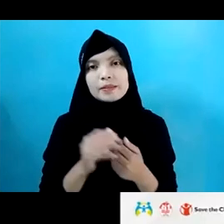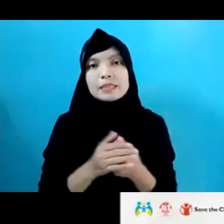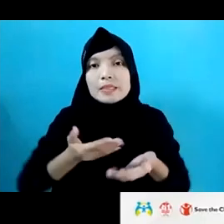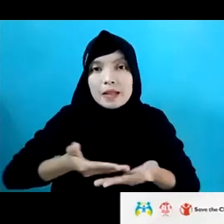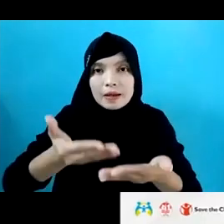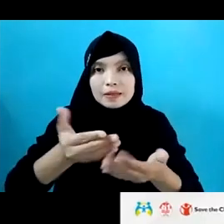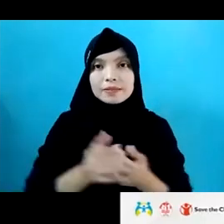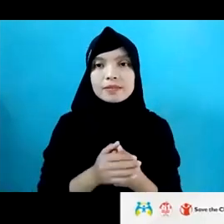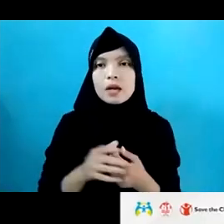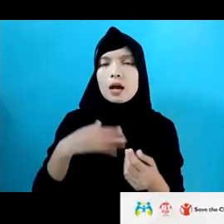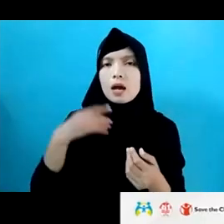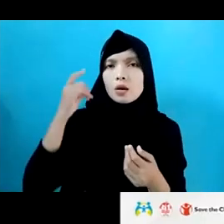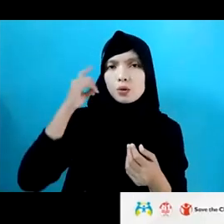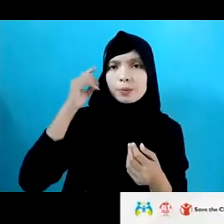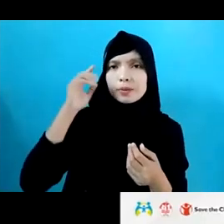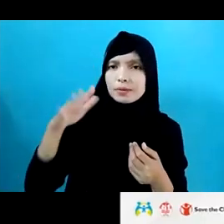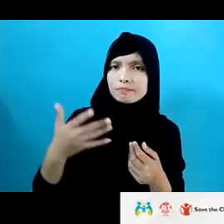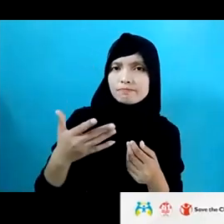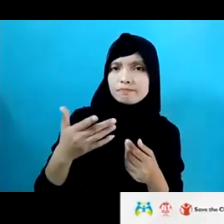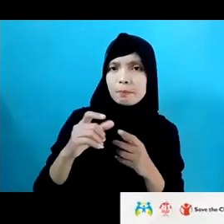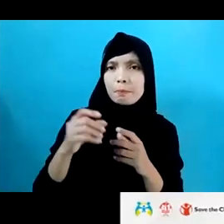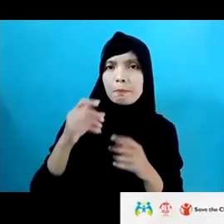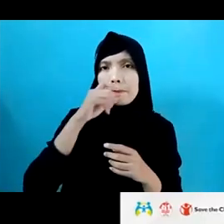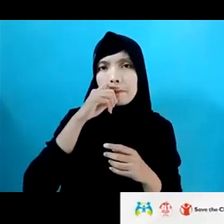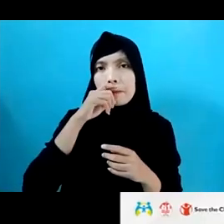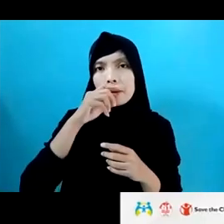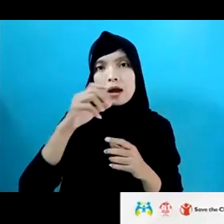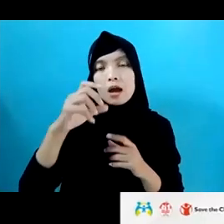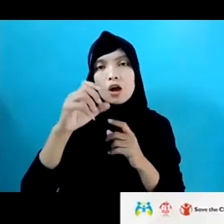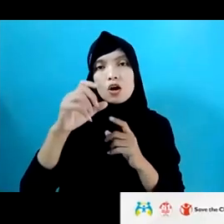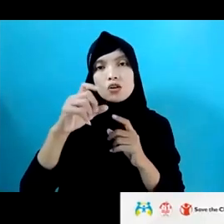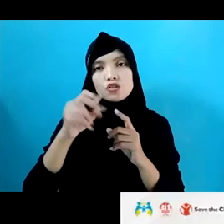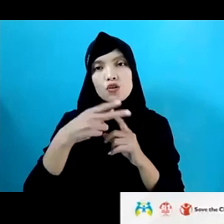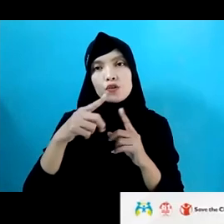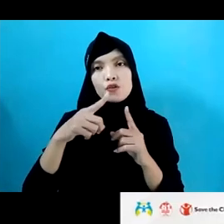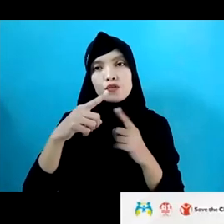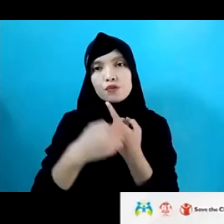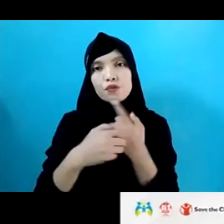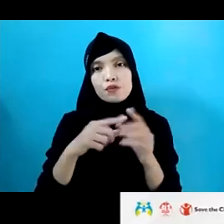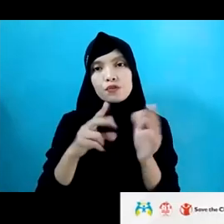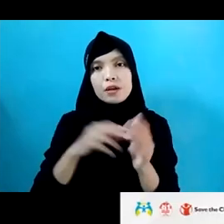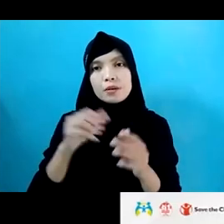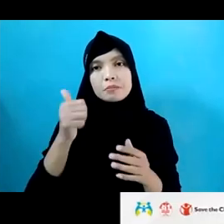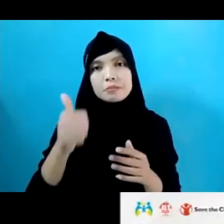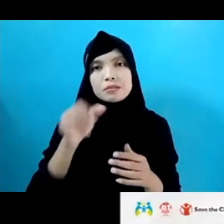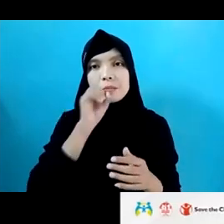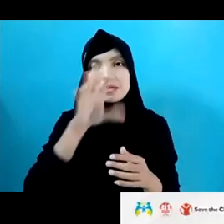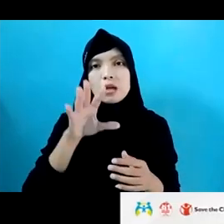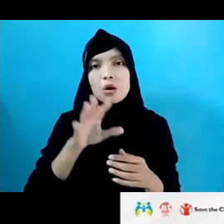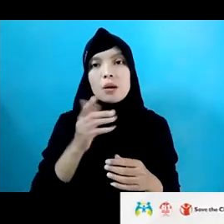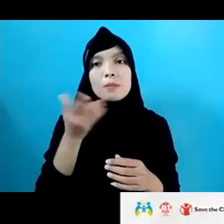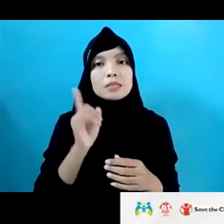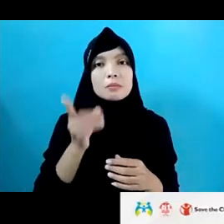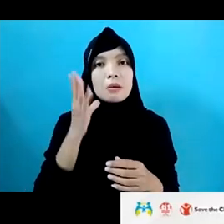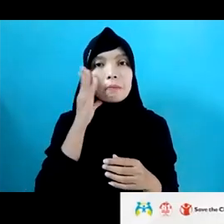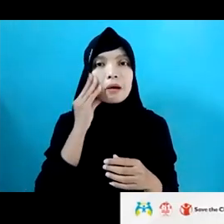Yanti. Saya kira Pak Sofian jauh lebih kompeten untuk menjawab ini karena tadi sangat pengalaman. Tetapi dari